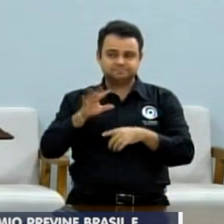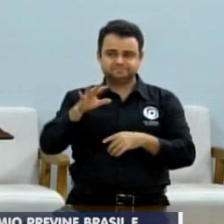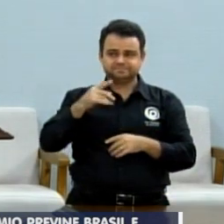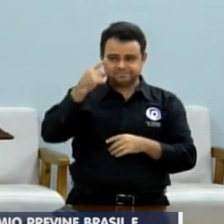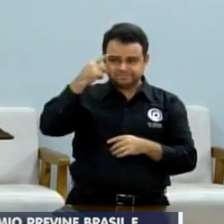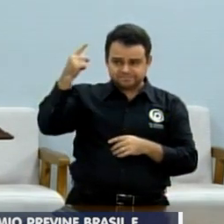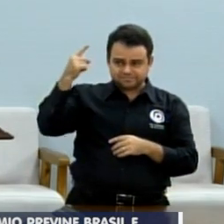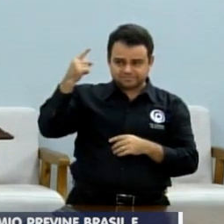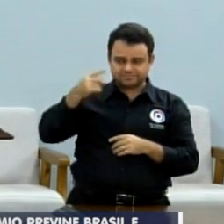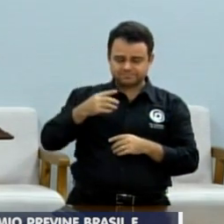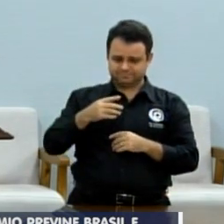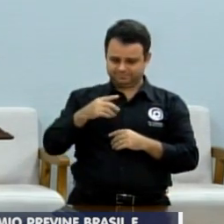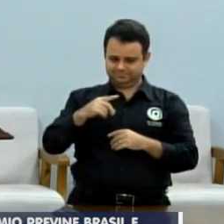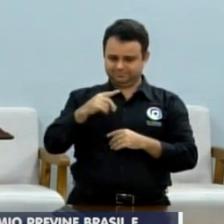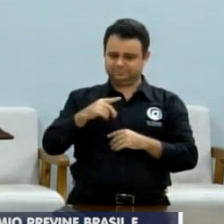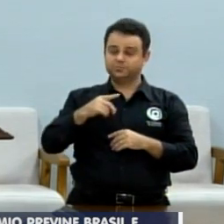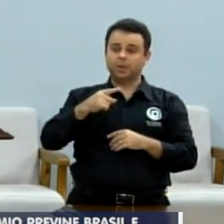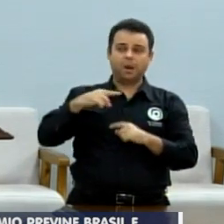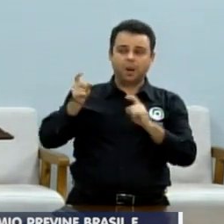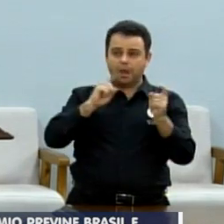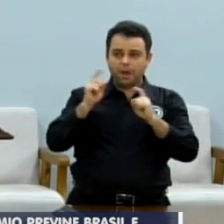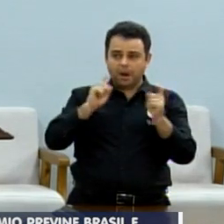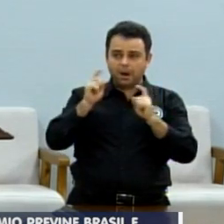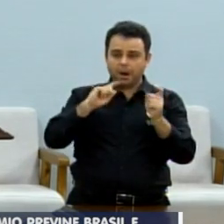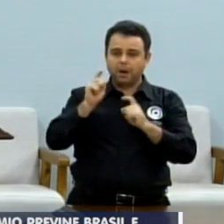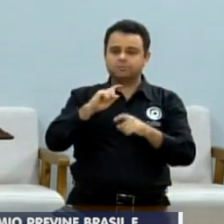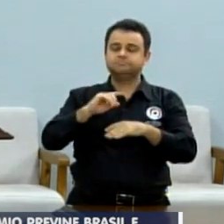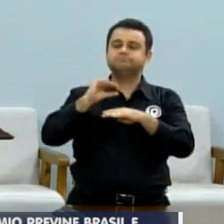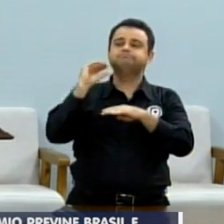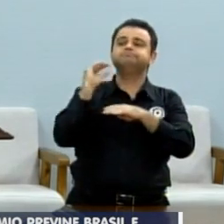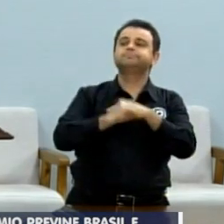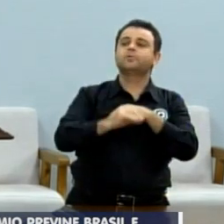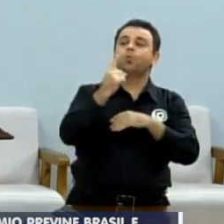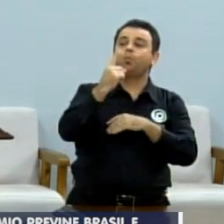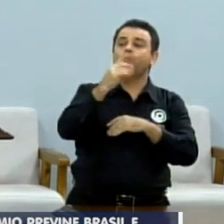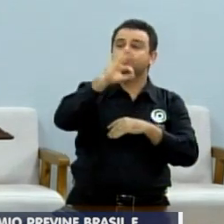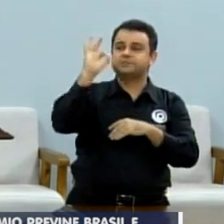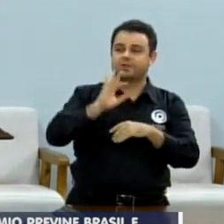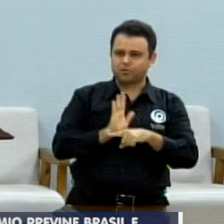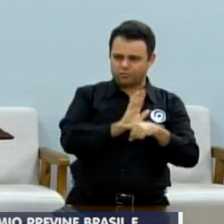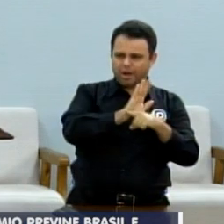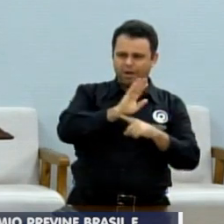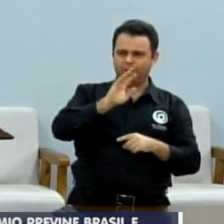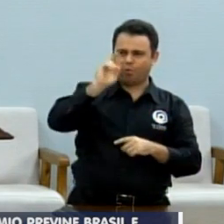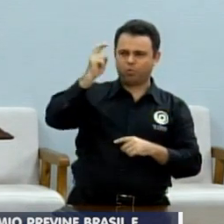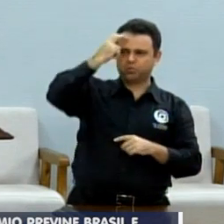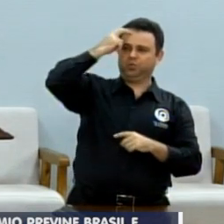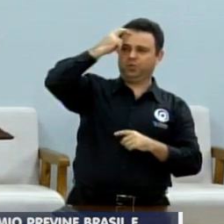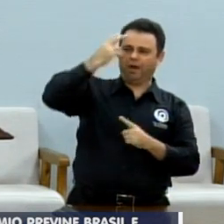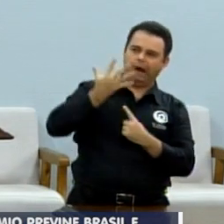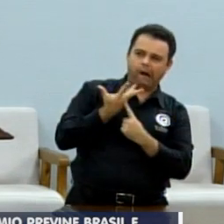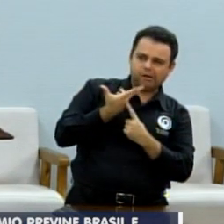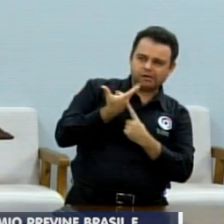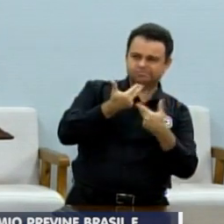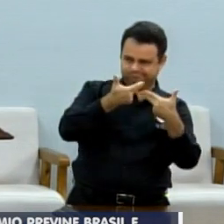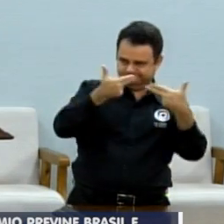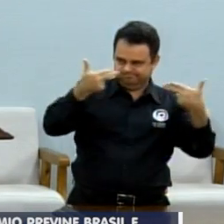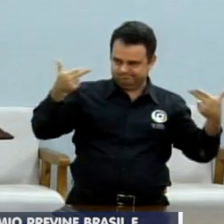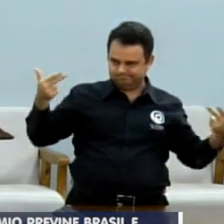que não é muito, né, para a cultura. Eu falo isso também. Põe a foto aí, por favor.